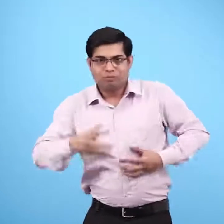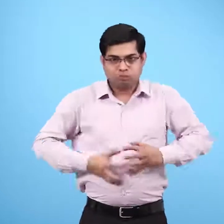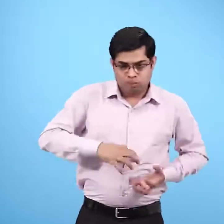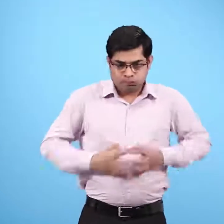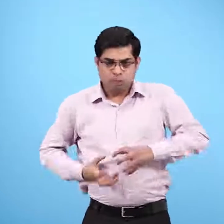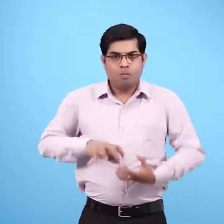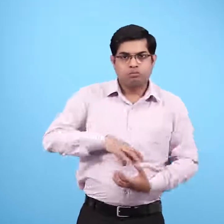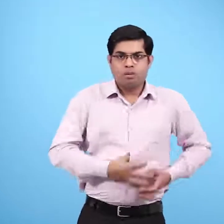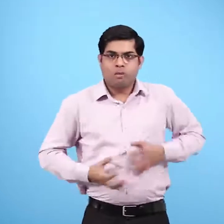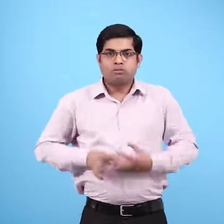घुमाता हिलाता है